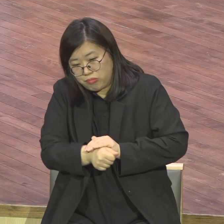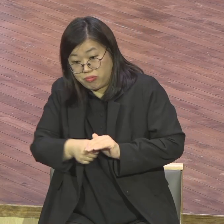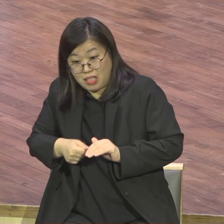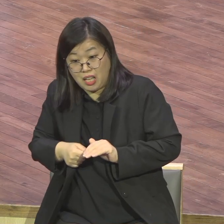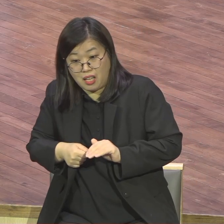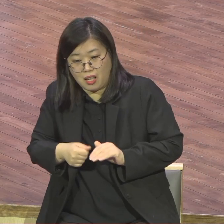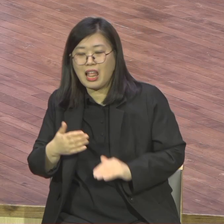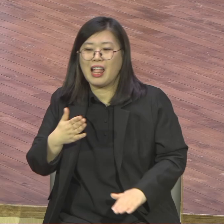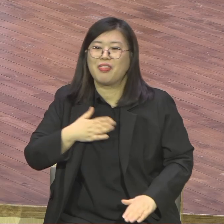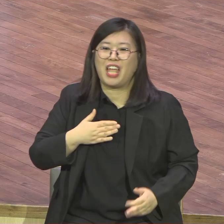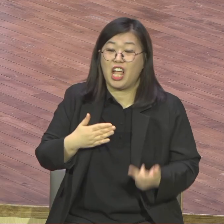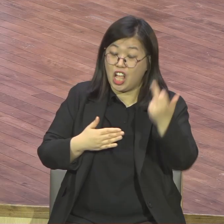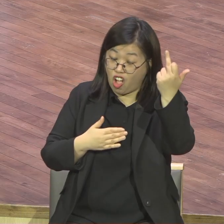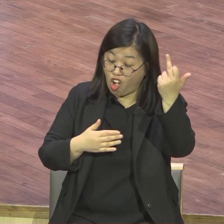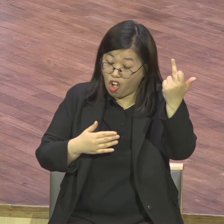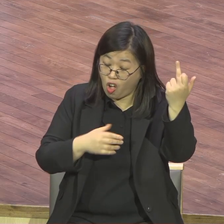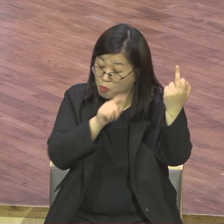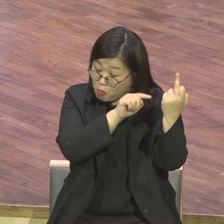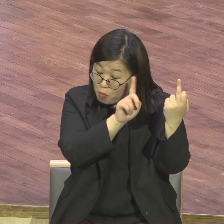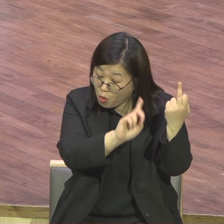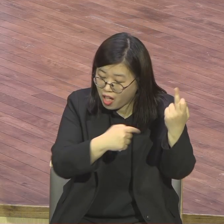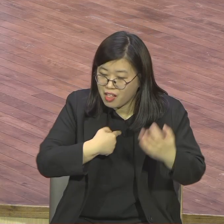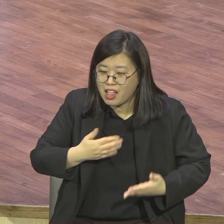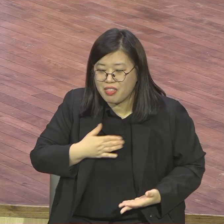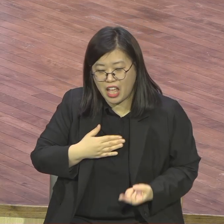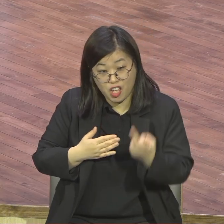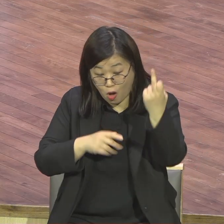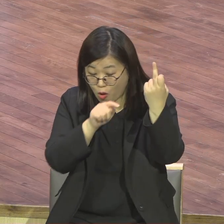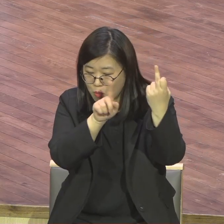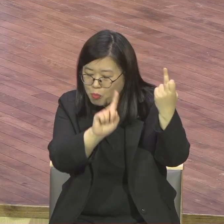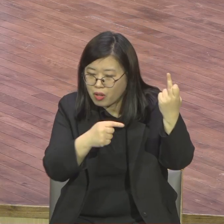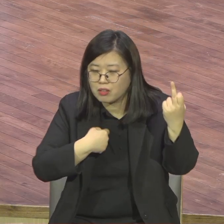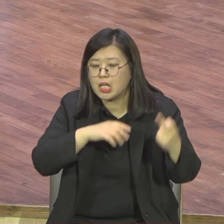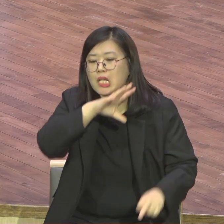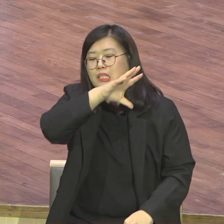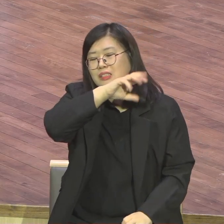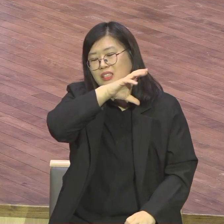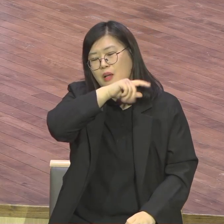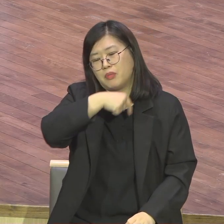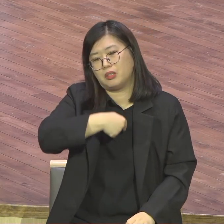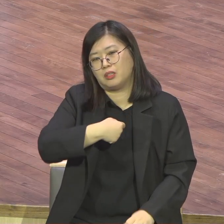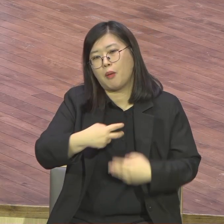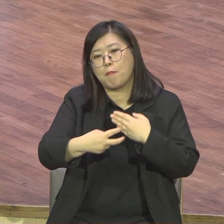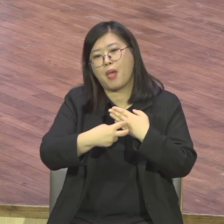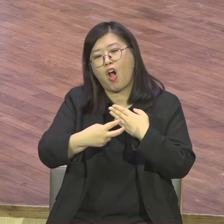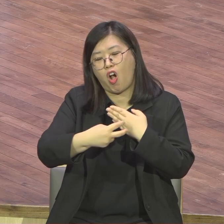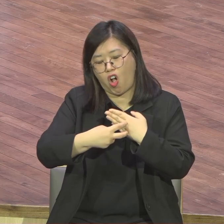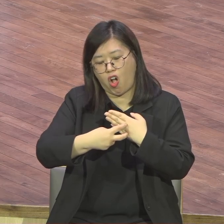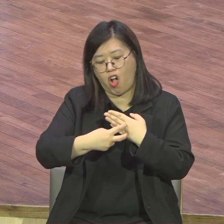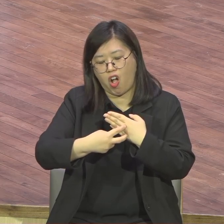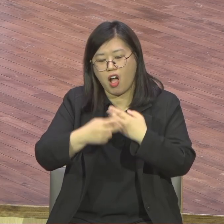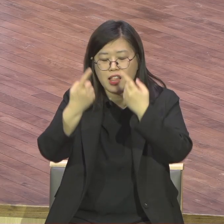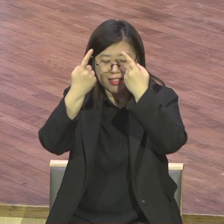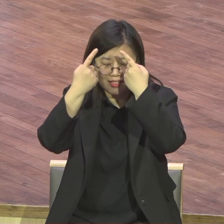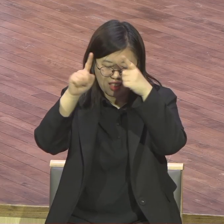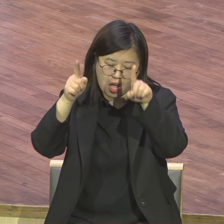연희대학이고 연희동 연희대학이고 세브란스 역과대 서울역 앞에 있었죠 부산에서 형님이 서울 엄마가